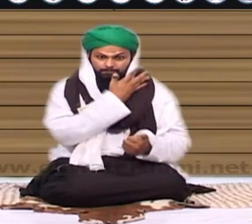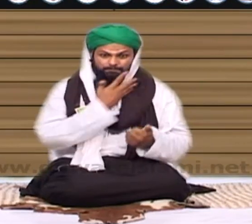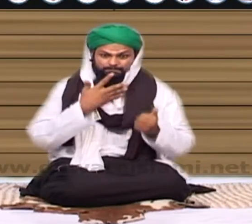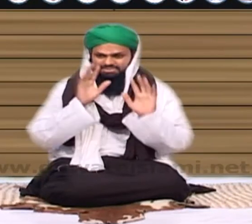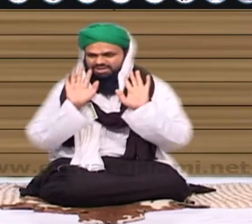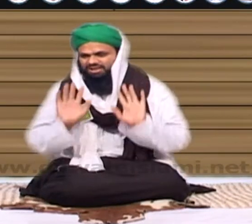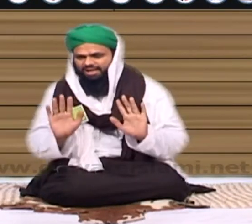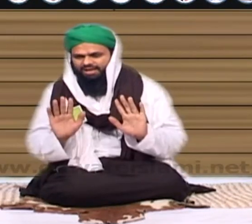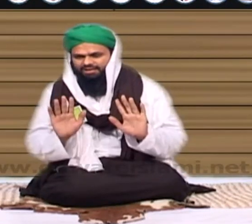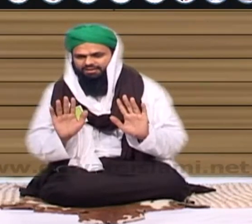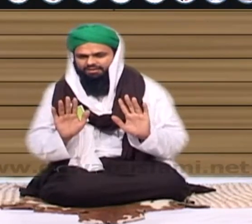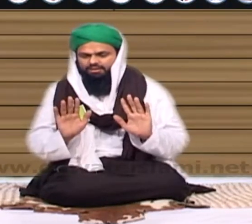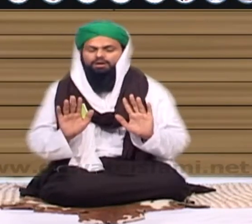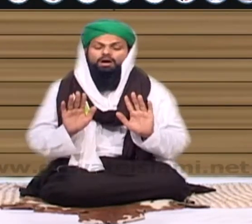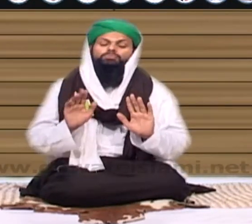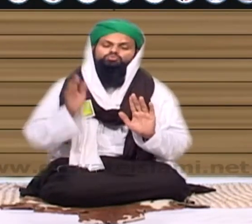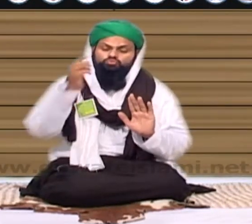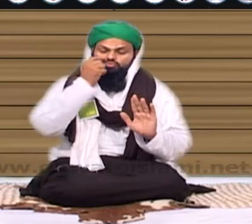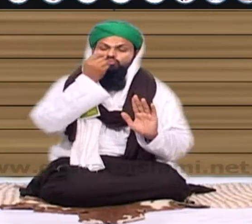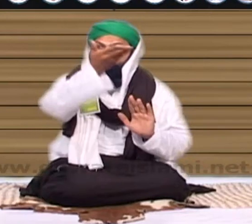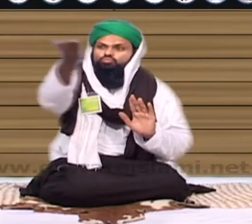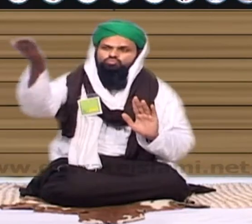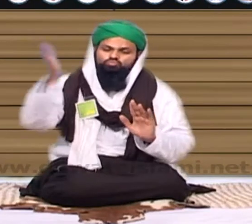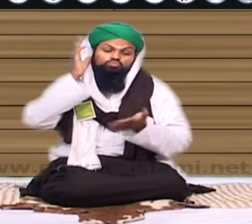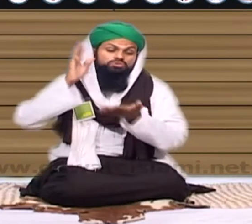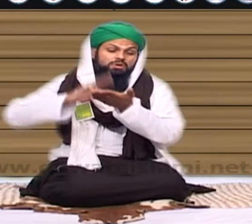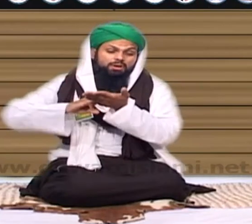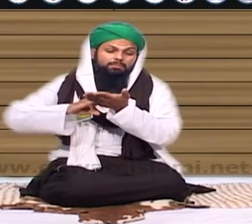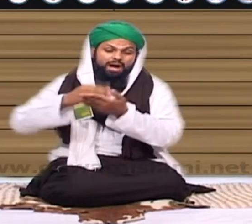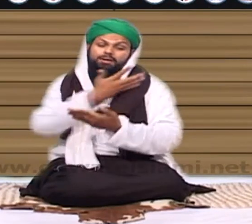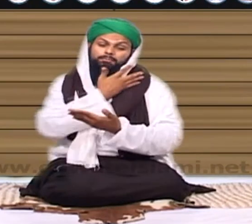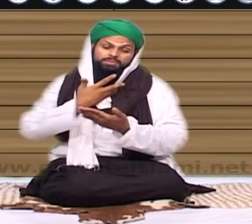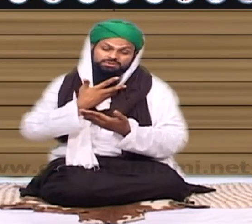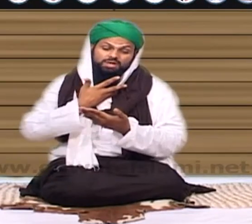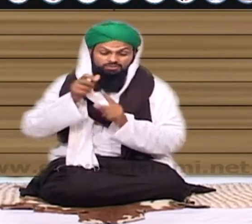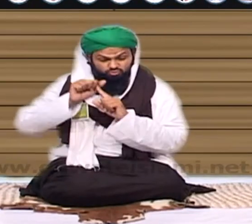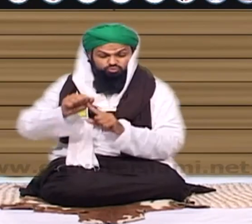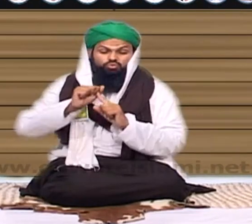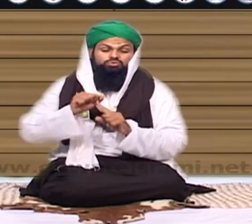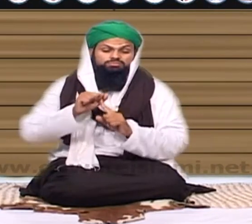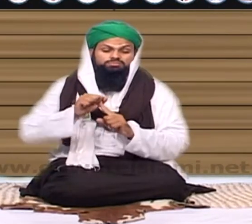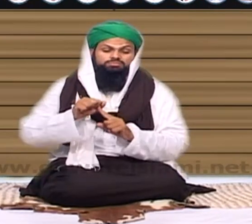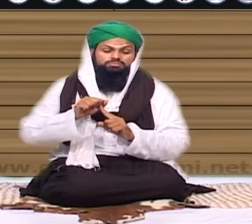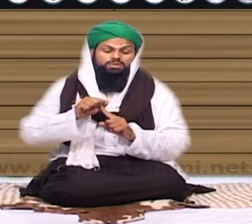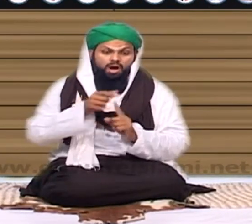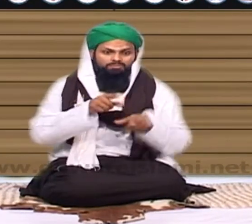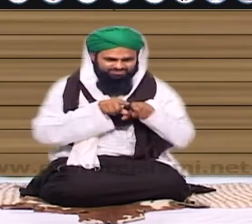پسند کرتے ہیں الحمدللہ تو اپنے دوسرے بھائیوں کے لئے یہ بات آپ کیوں پسند نہیں کرتے ہیں کہ اس طرح آپ سنت میں تقیقتے ہیں